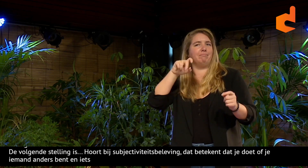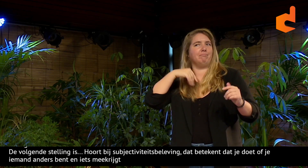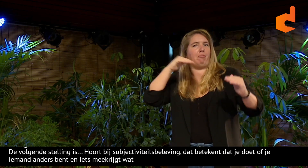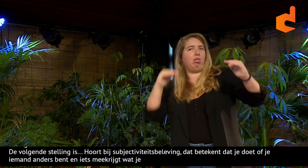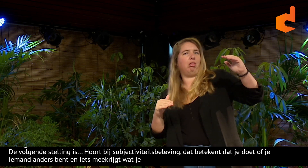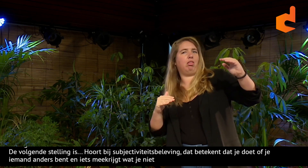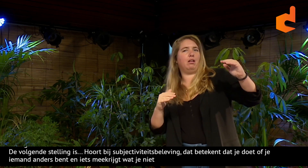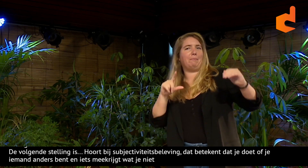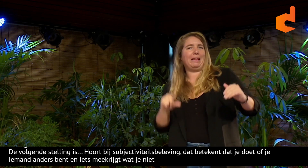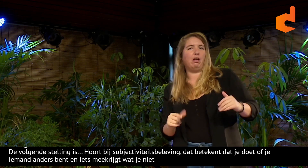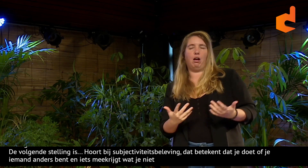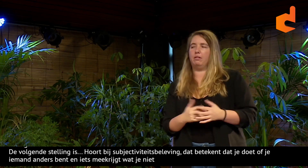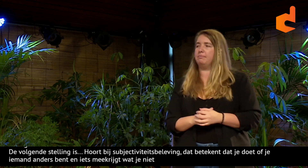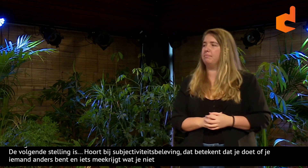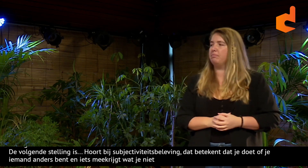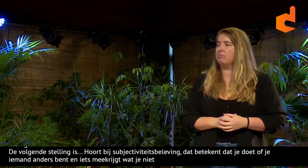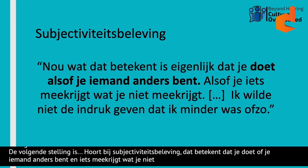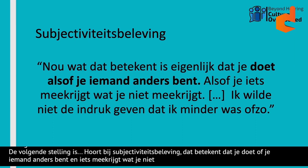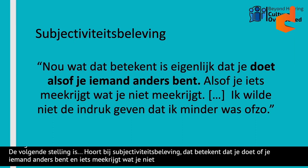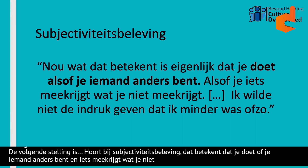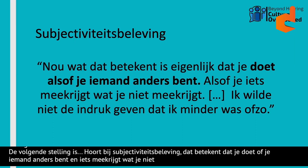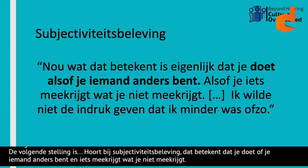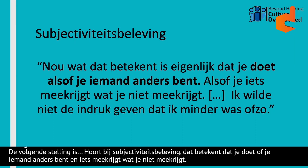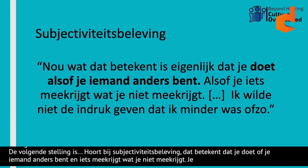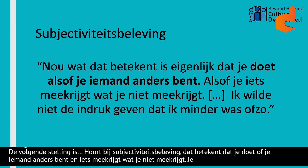Want ik wil niet de indruk geven dat ik minder was of zo.